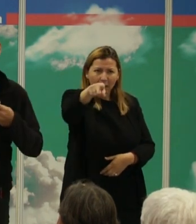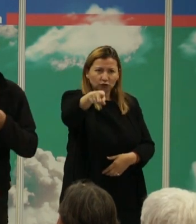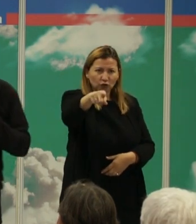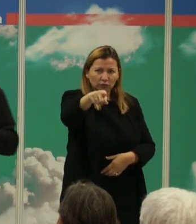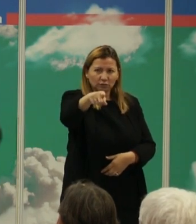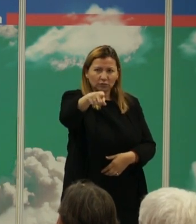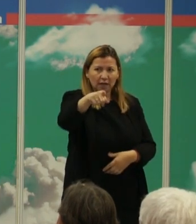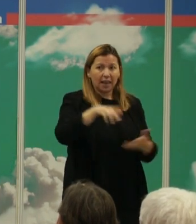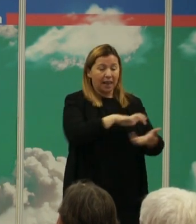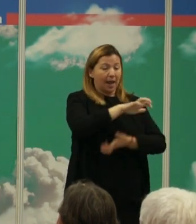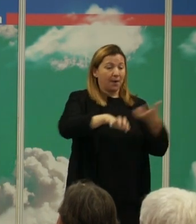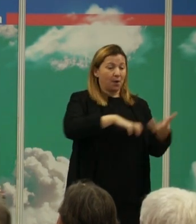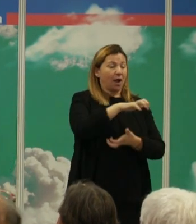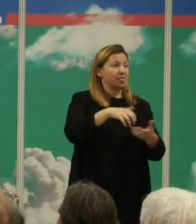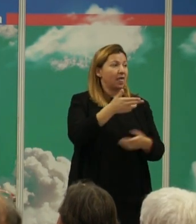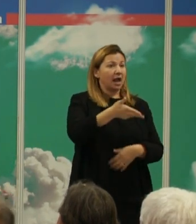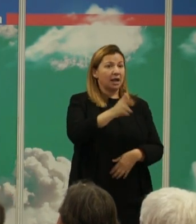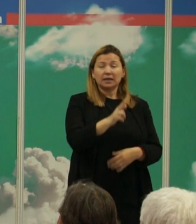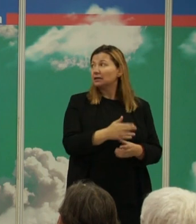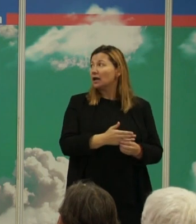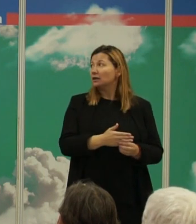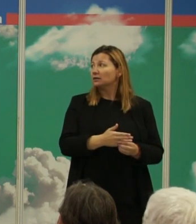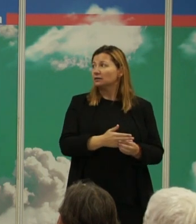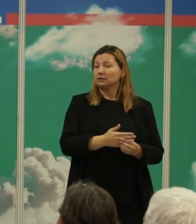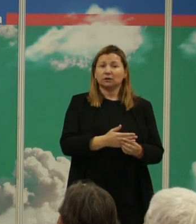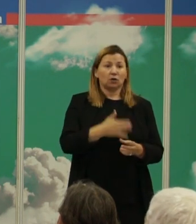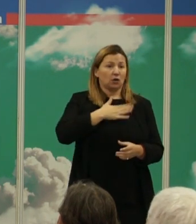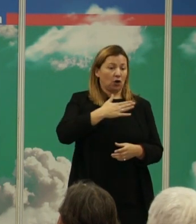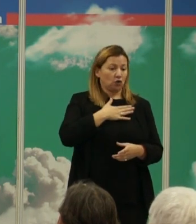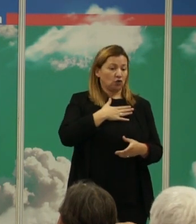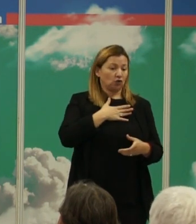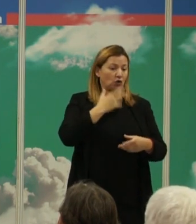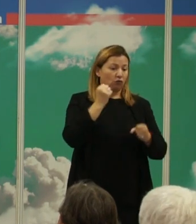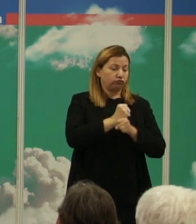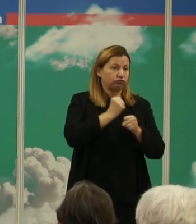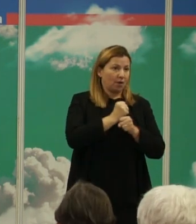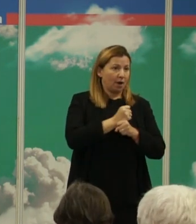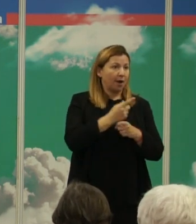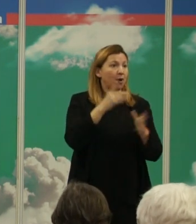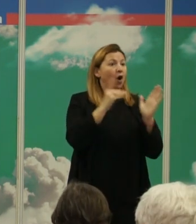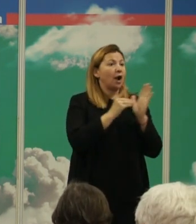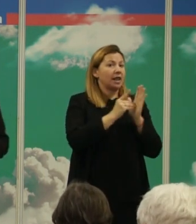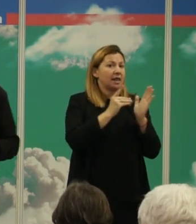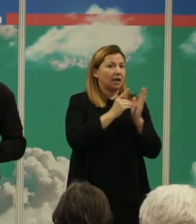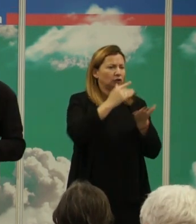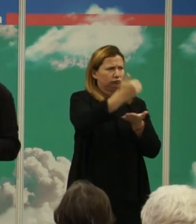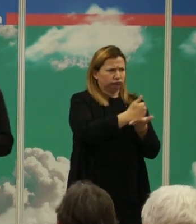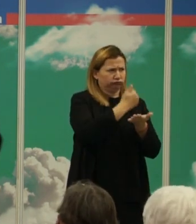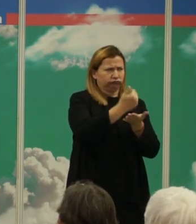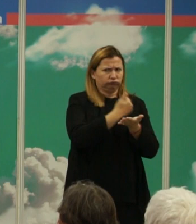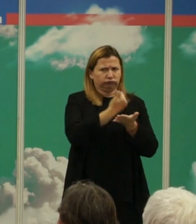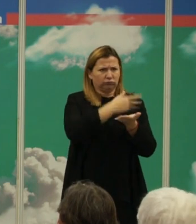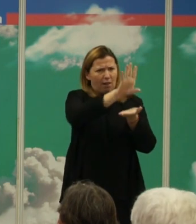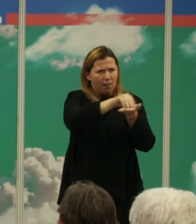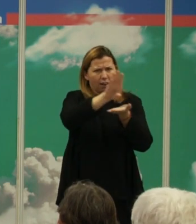la violencia letal en la mayoría de los mamíferos con los que hemos nosotros trabajado de los que hemos cogido datos de la literatura los